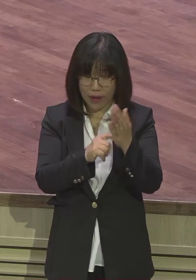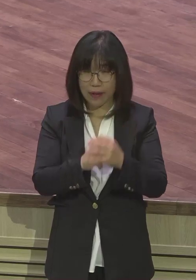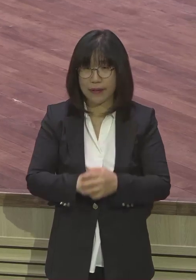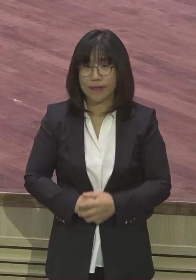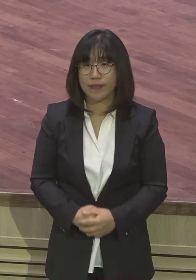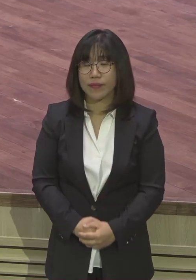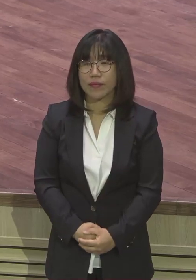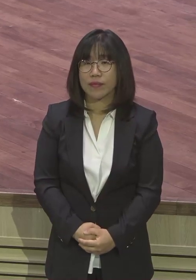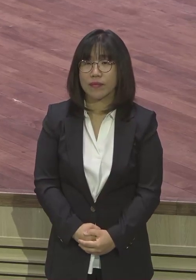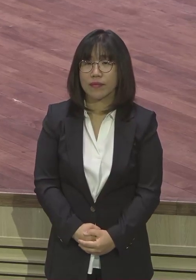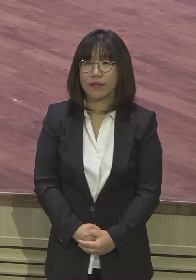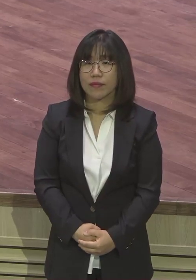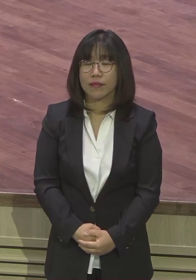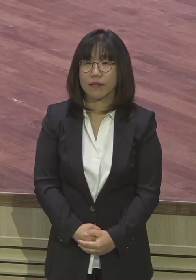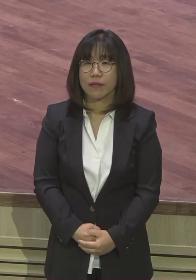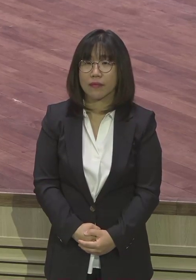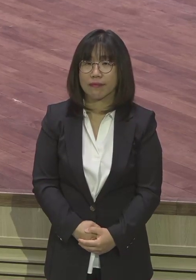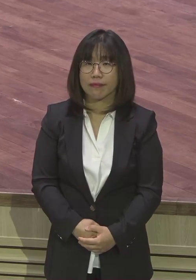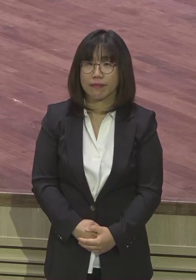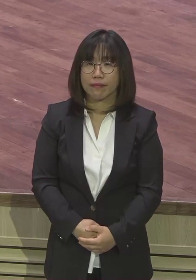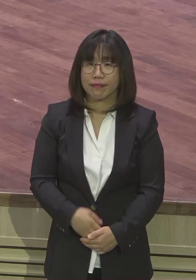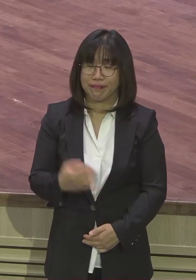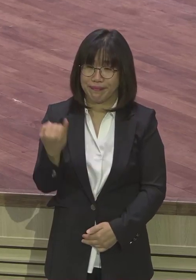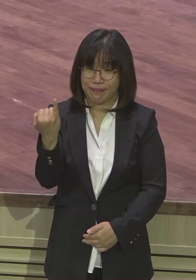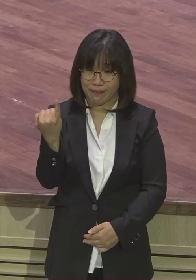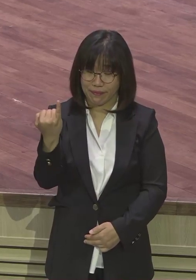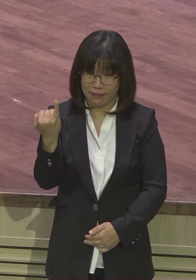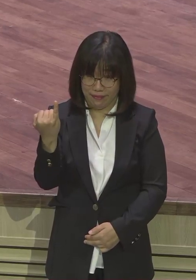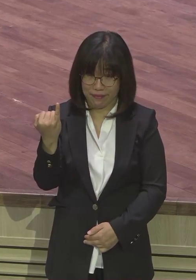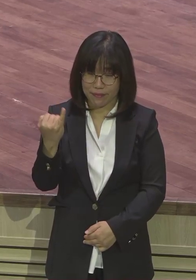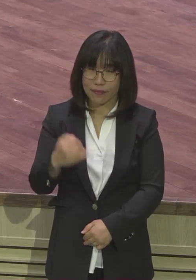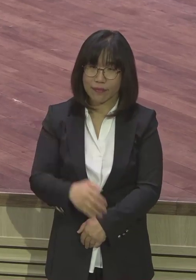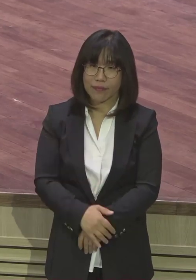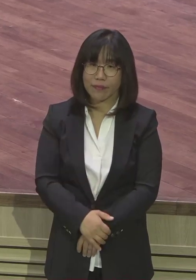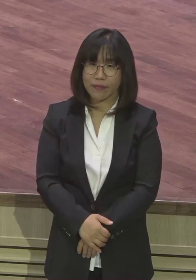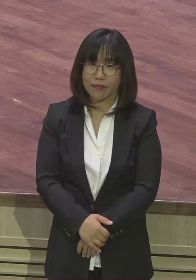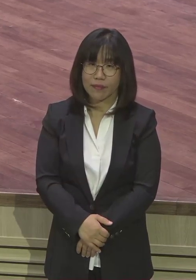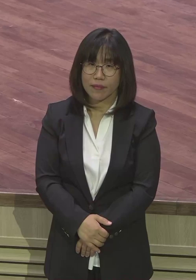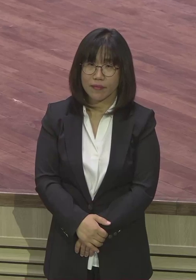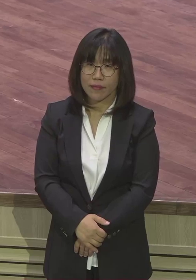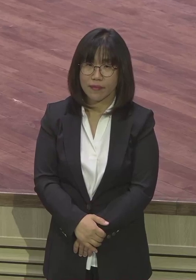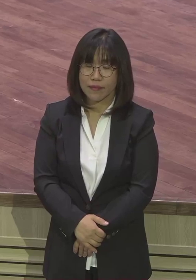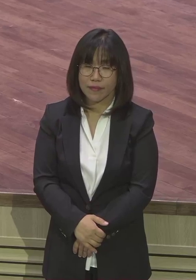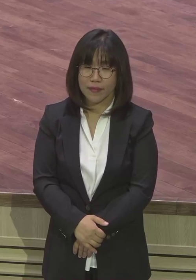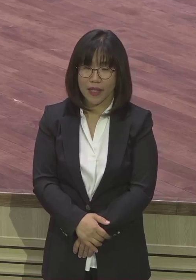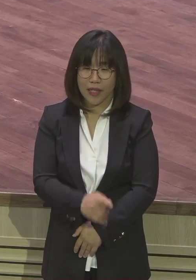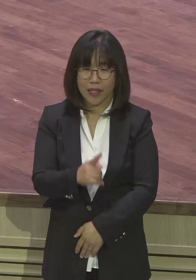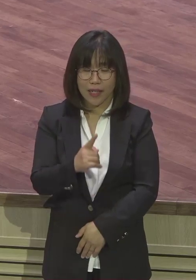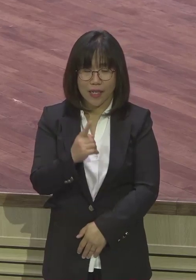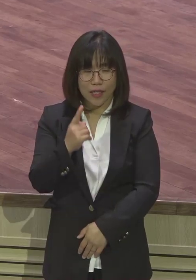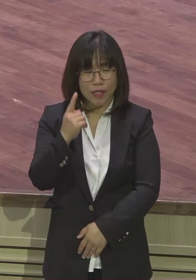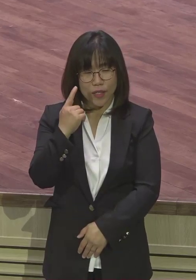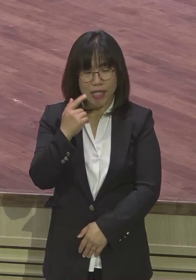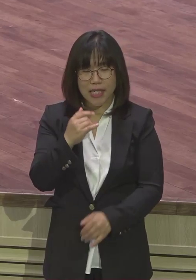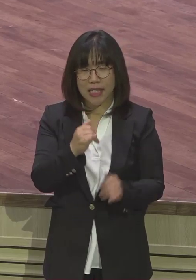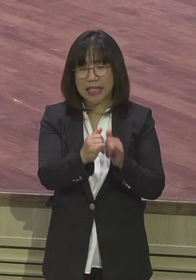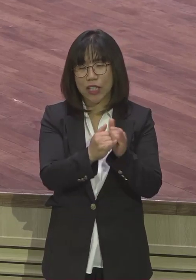여에스더씨에게 부부싸움의 지혜에 대해서